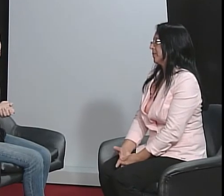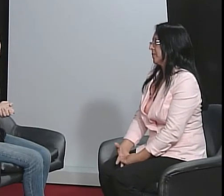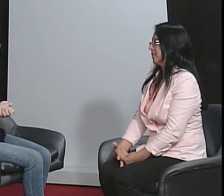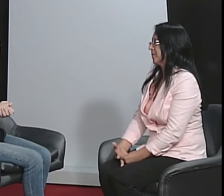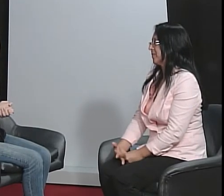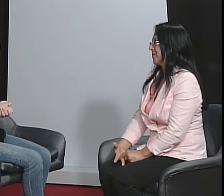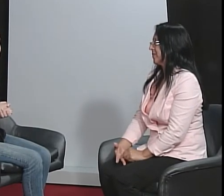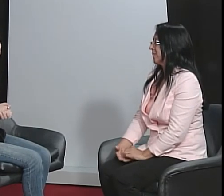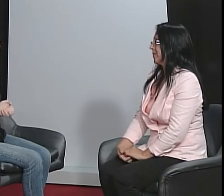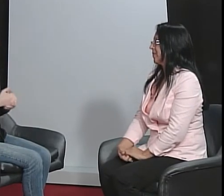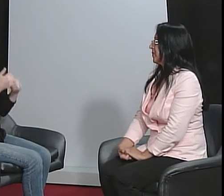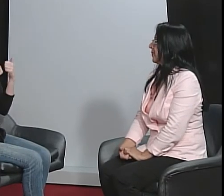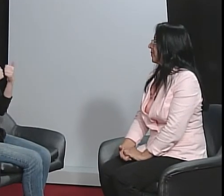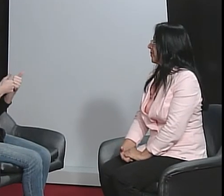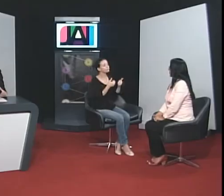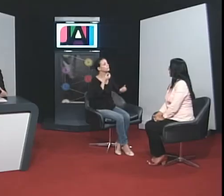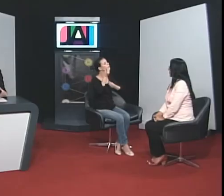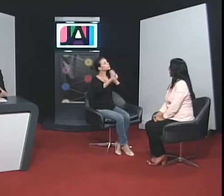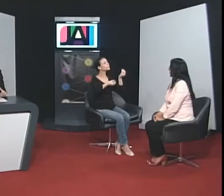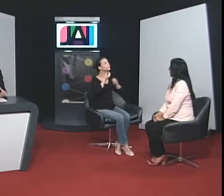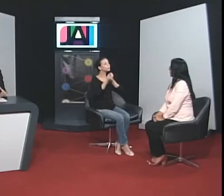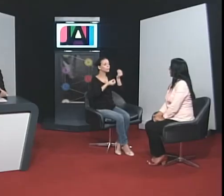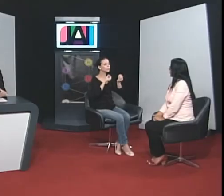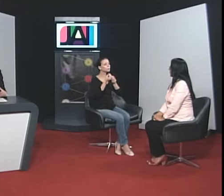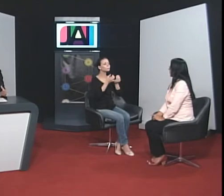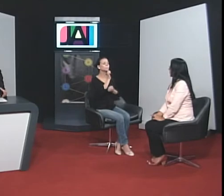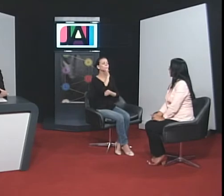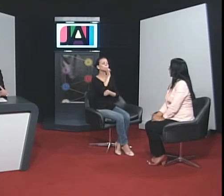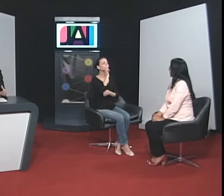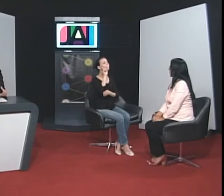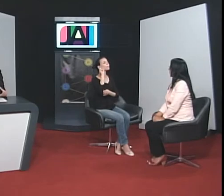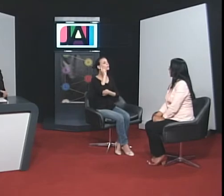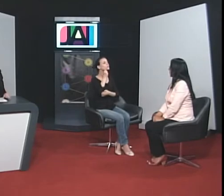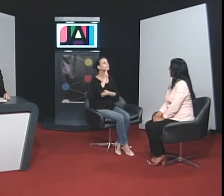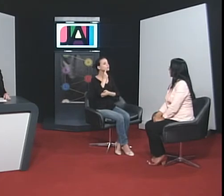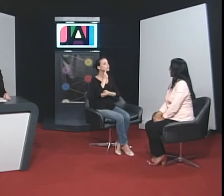E como que é a inserção do surdo nas universidades, por exemplo?